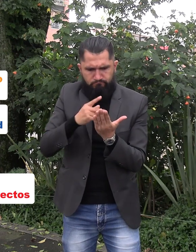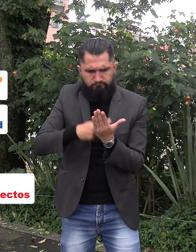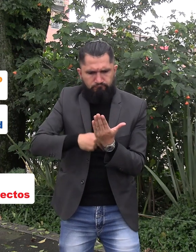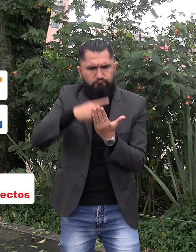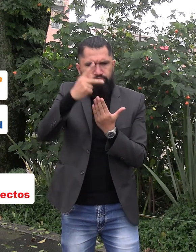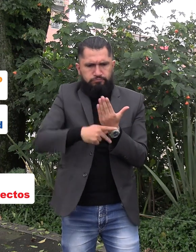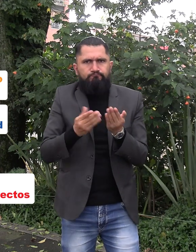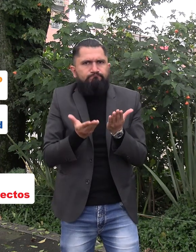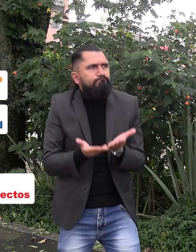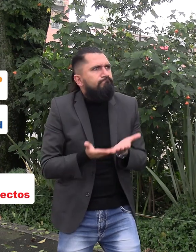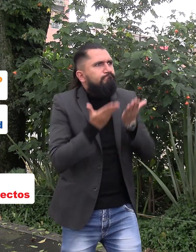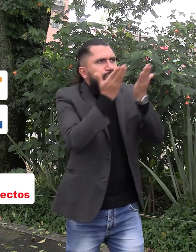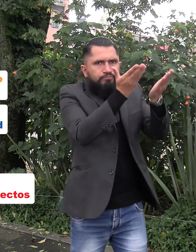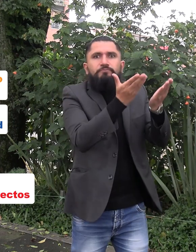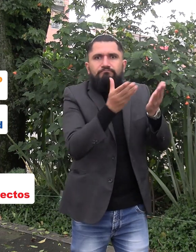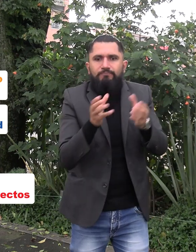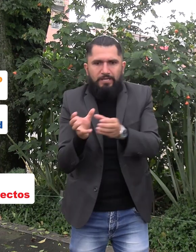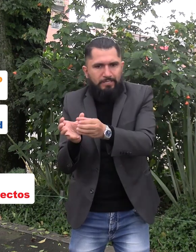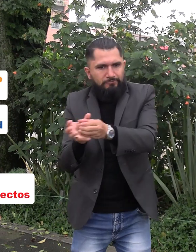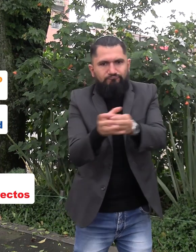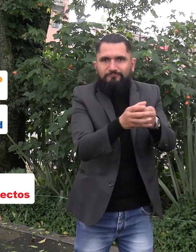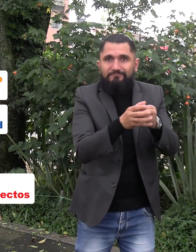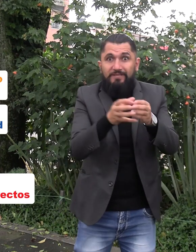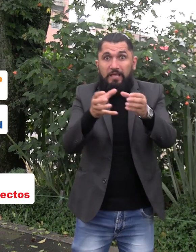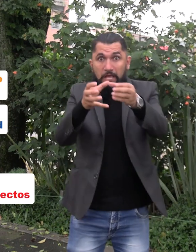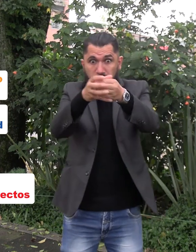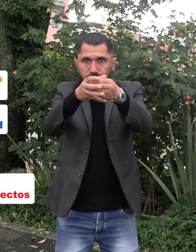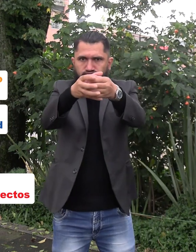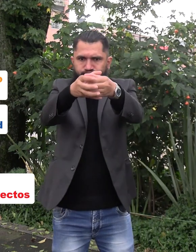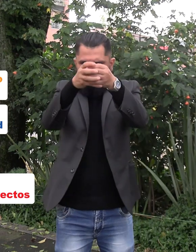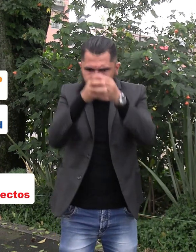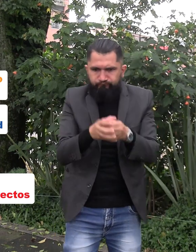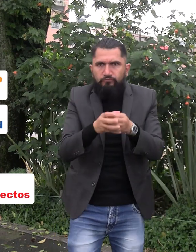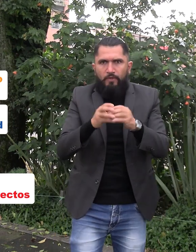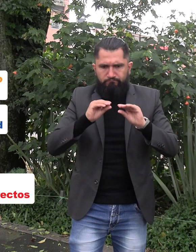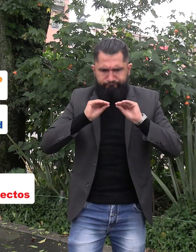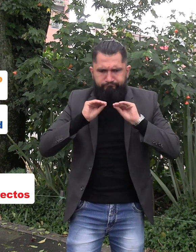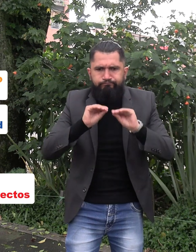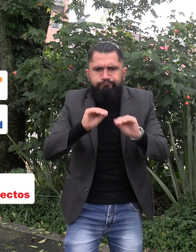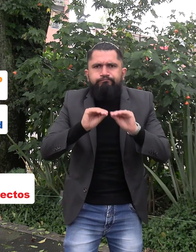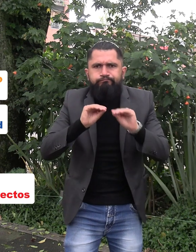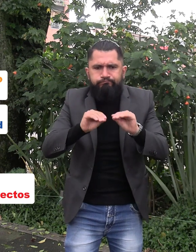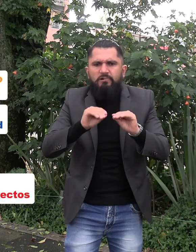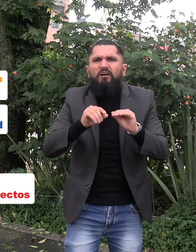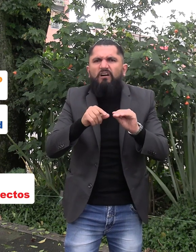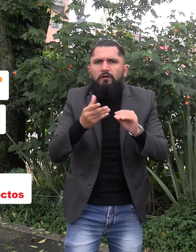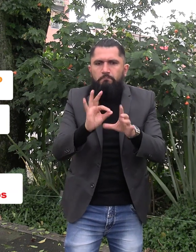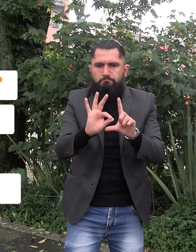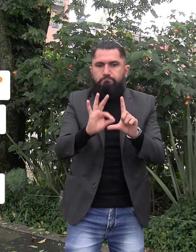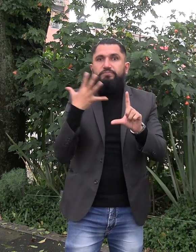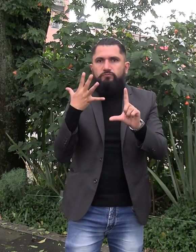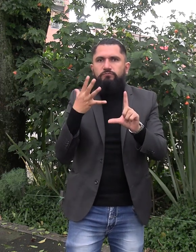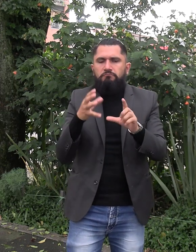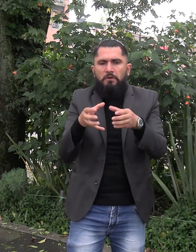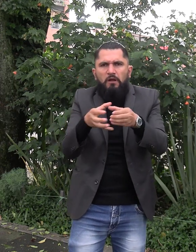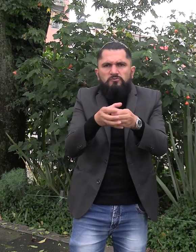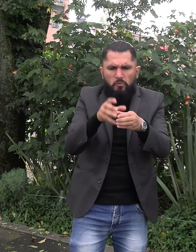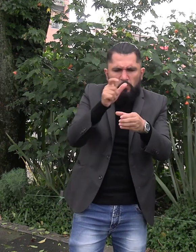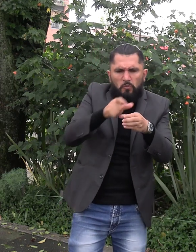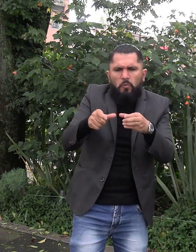enseñar a cómo construir un proyecto de manera adecuada y así lograr presentarlo. Dichos cursos se llevaron a cabo